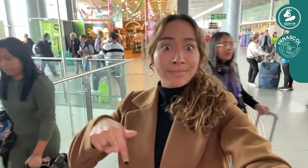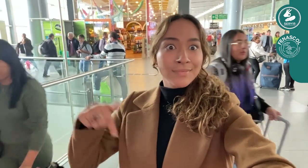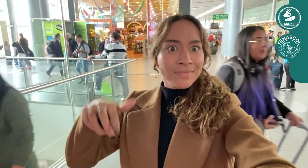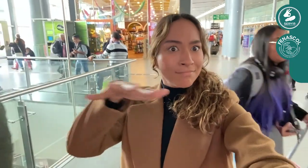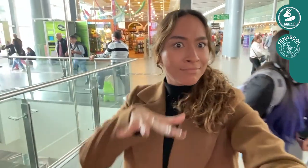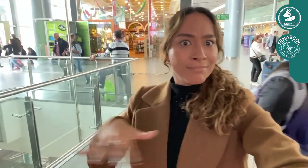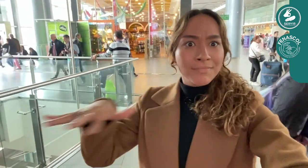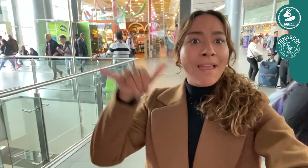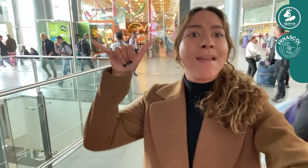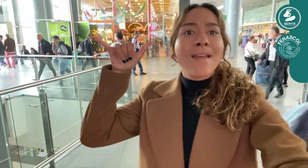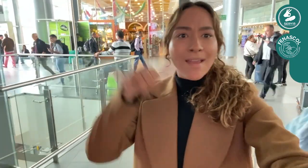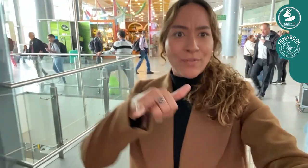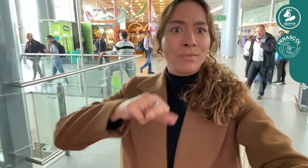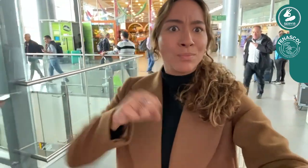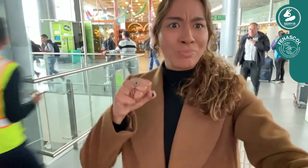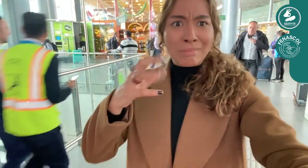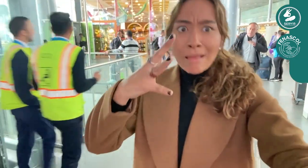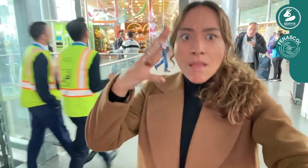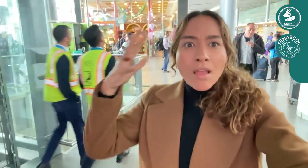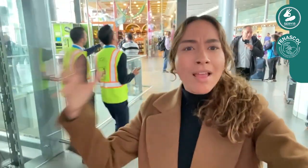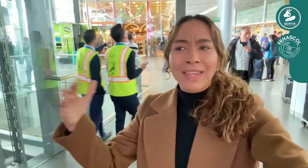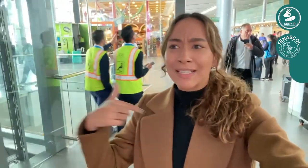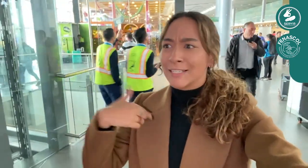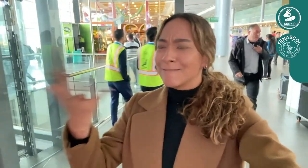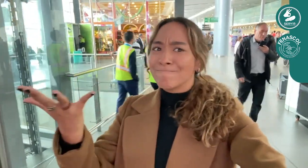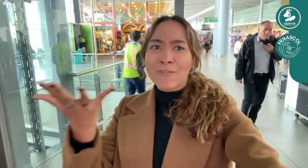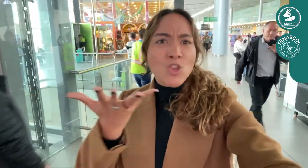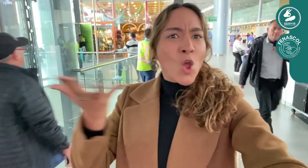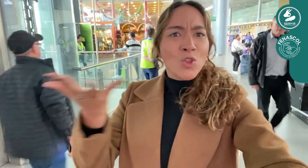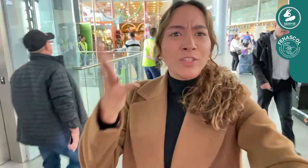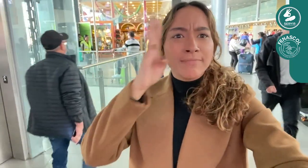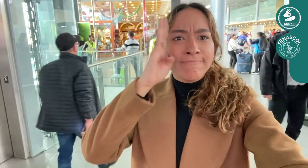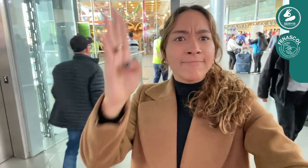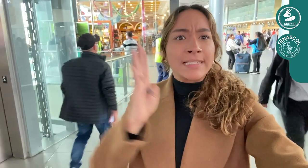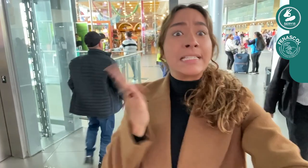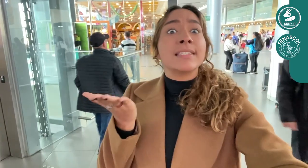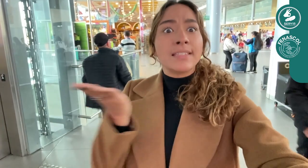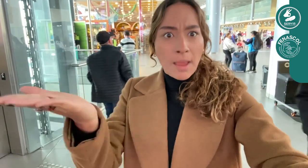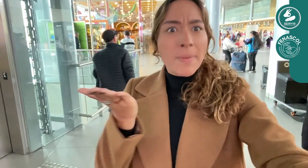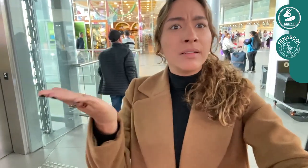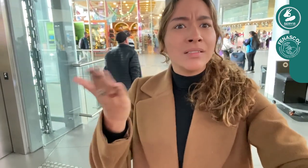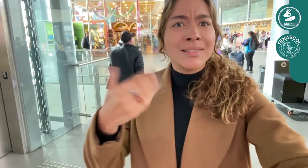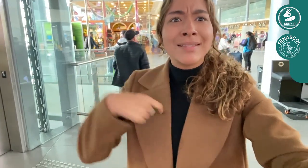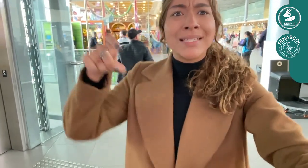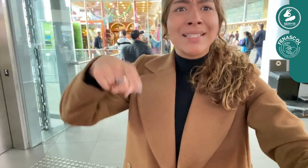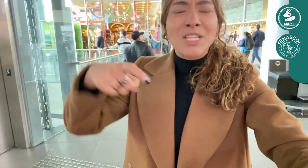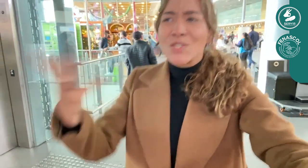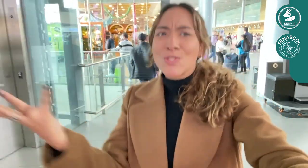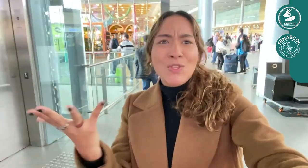Estoy en el aeropuerto de Bogotá, es enorme. Ando buscando dónde pueden brindarme su servicio de atención que lo necesito. Así